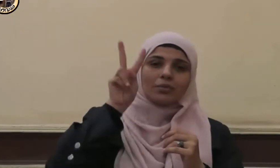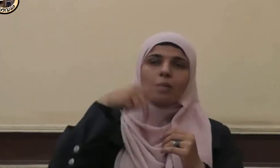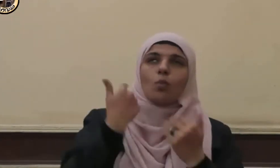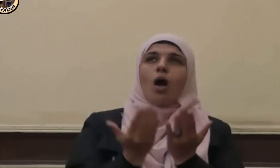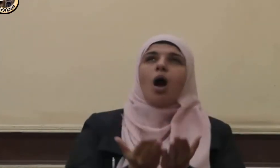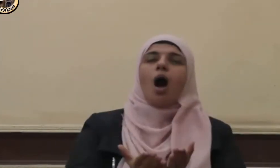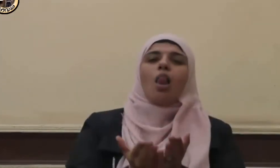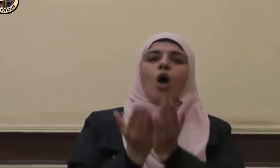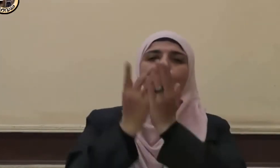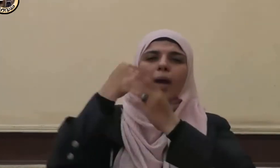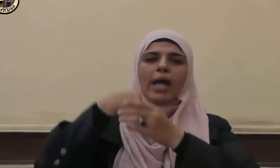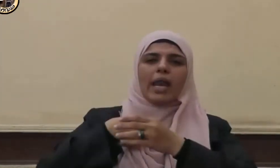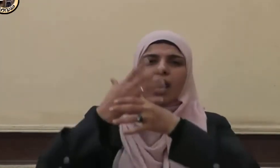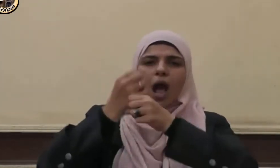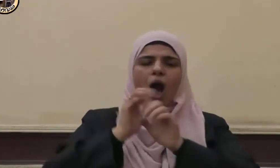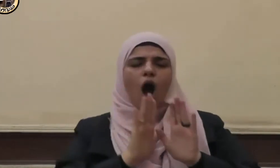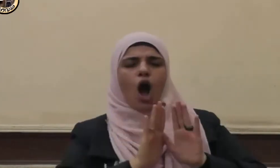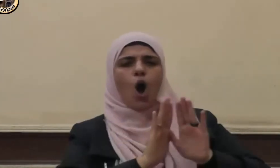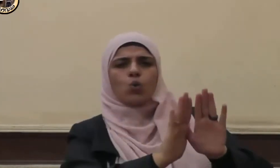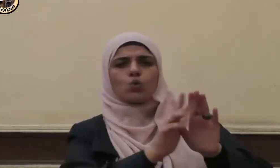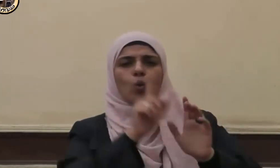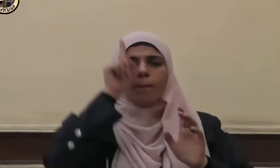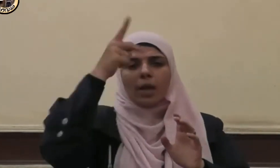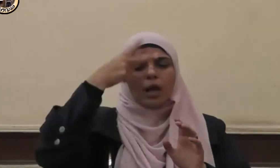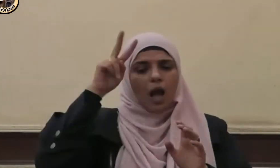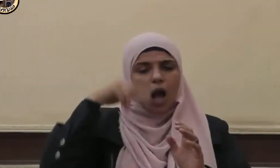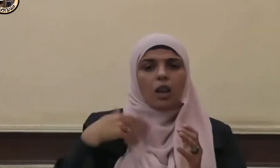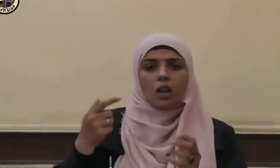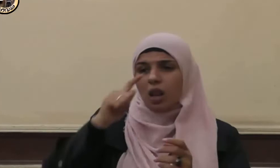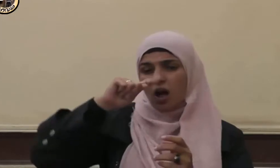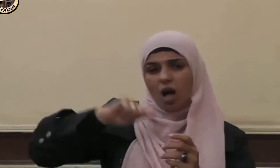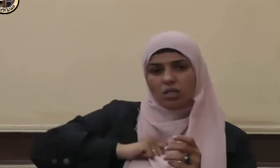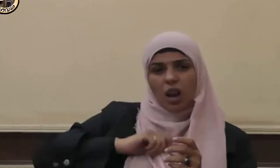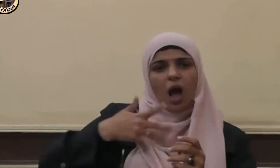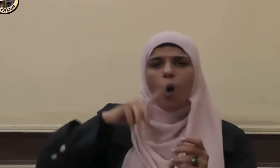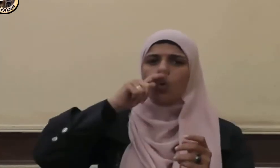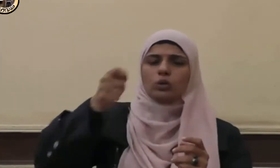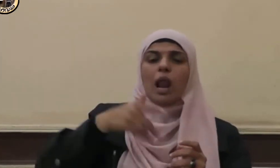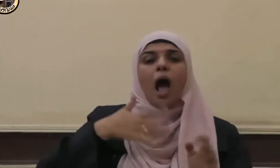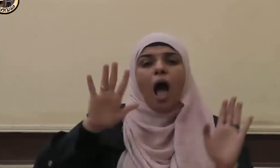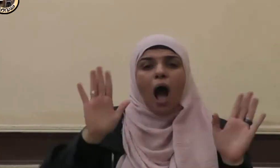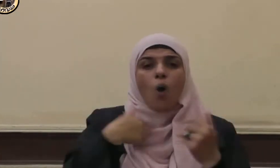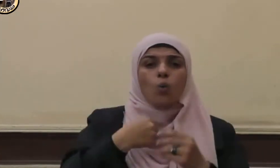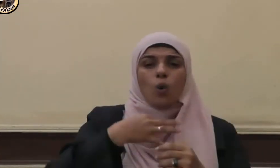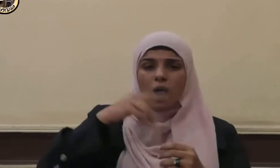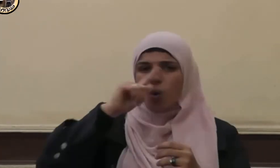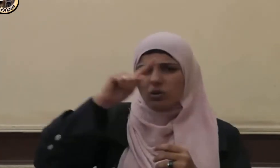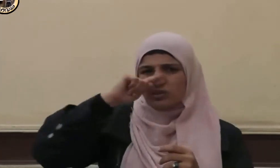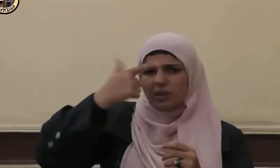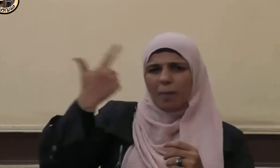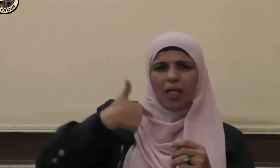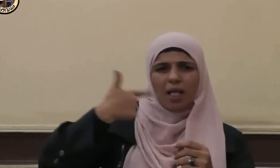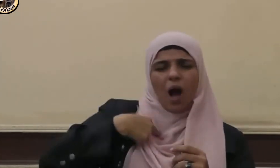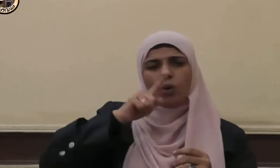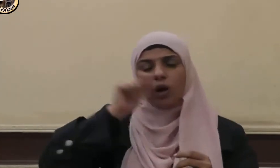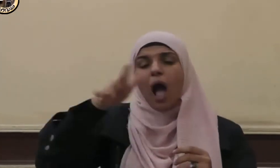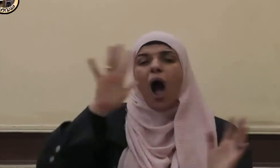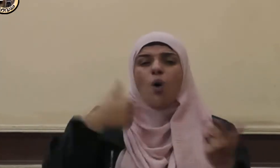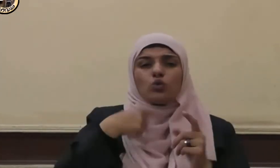إني أعوذ بك أن أضل أو أضل أو أزل أو أزل أو أظلم أو أظلم